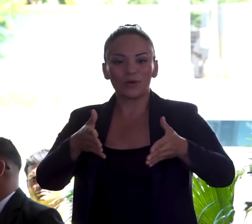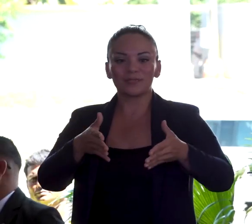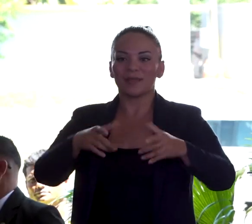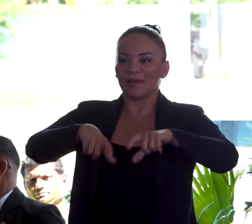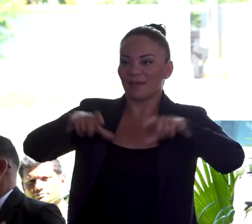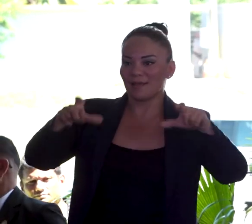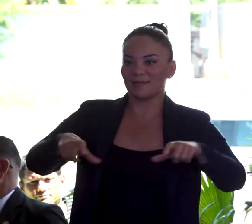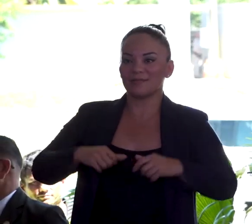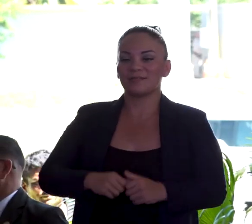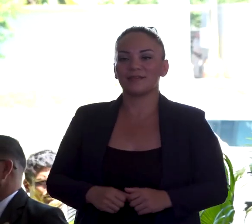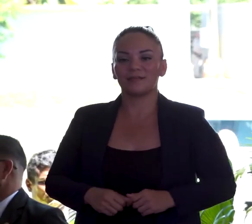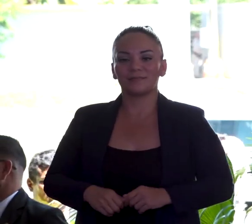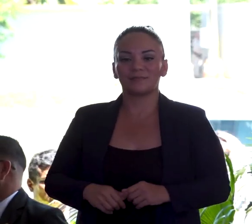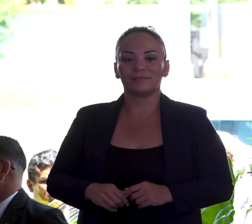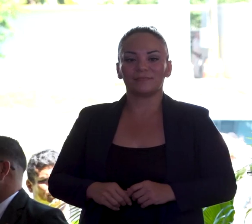calle.